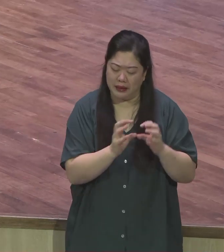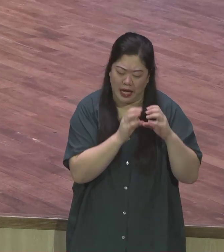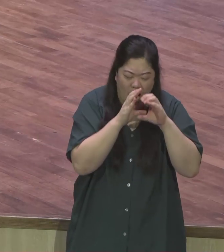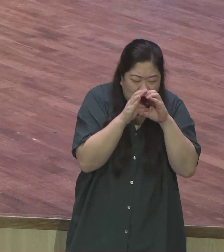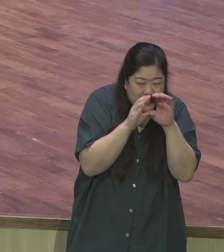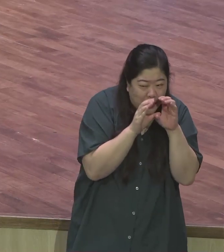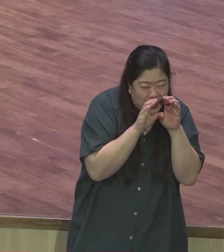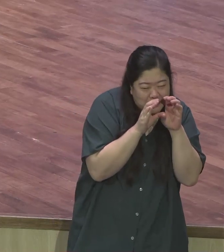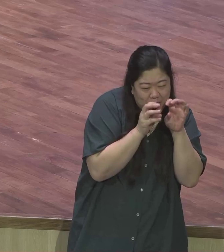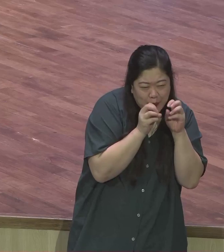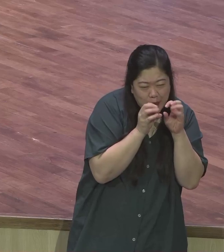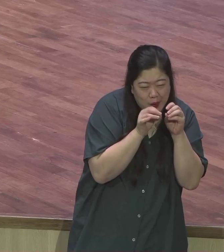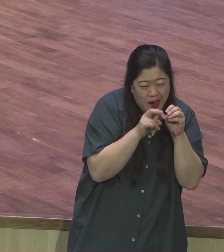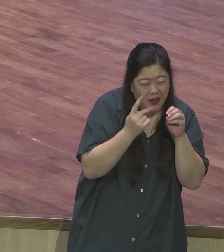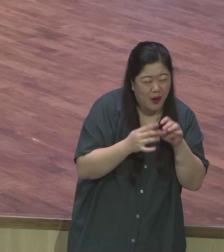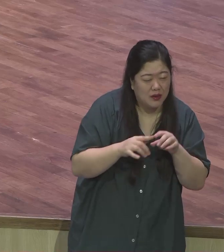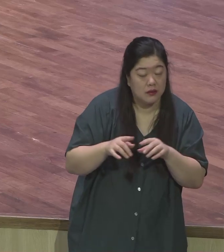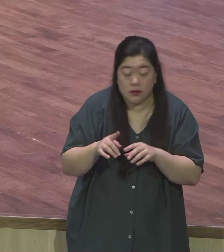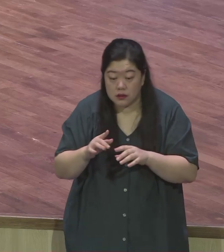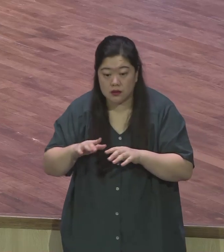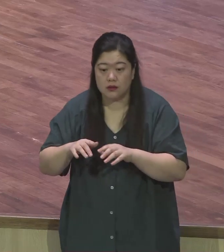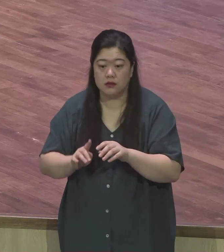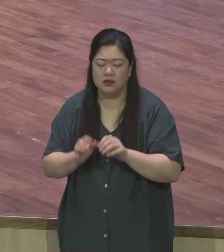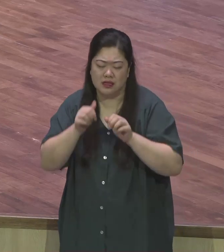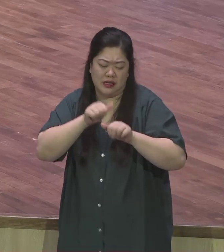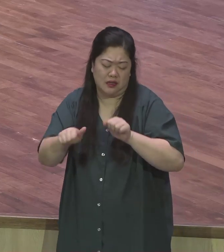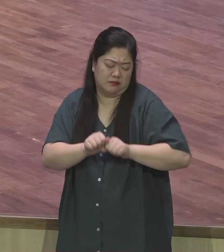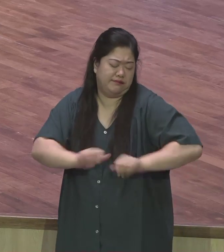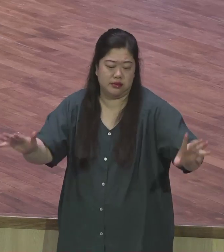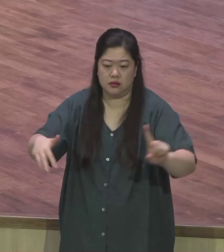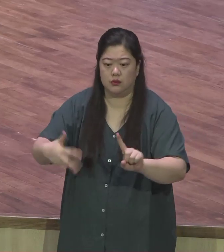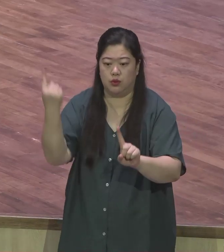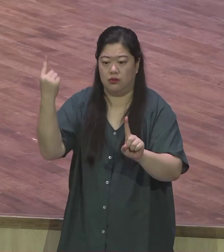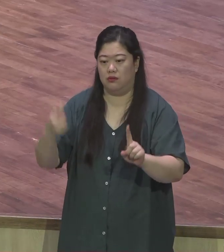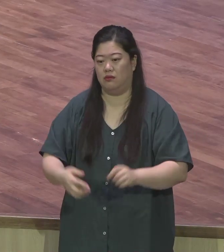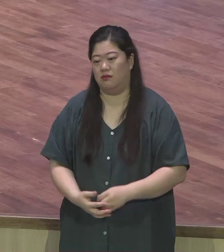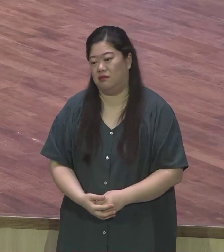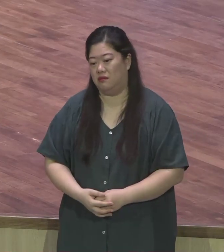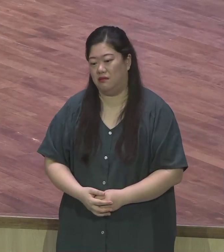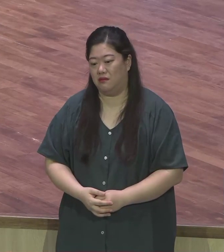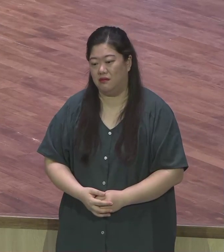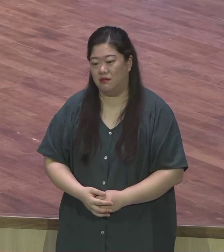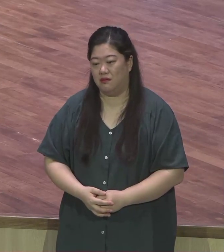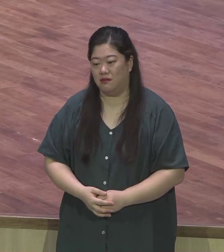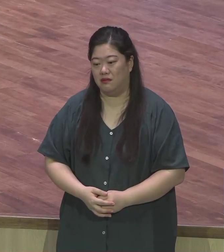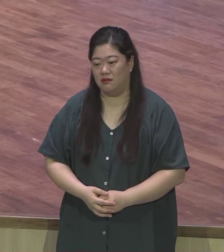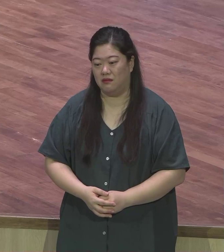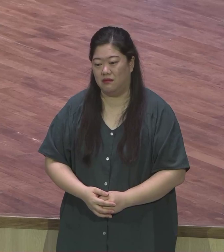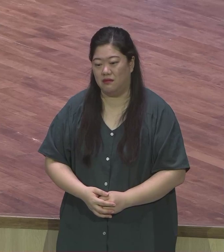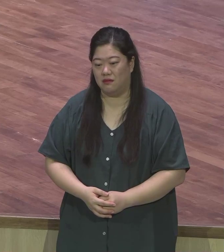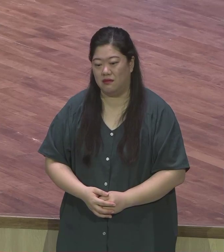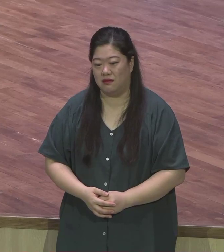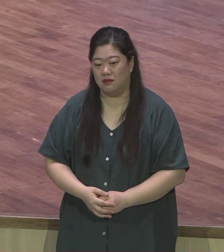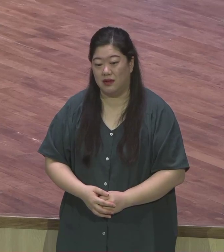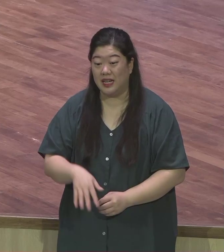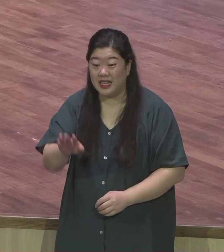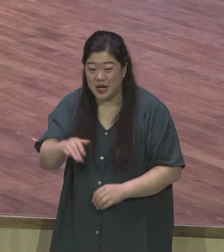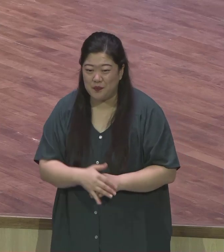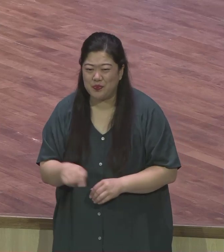대고 말한 것이 지붕 위에서 전파되리라 오늘 2, 3절에 나와있지만 감추인 것, 숨긴 것,